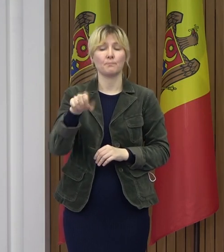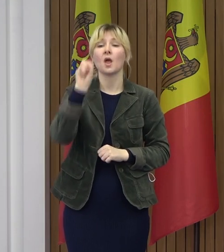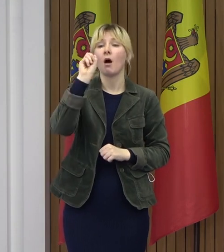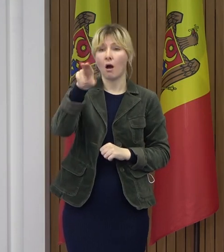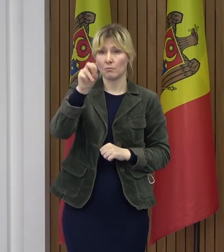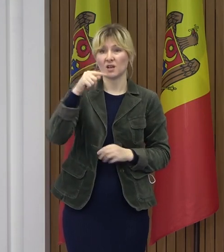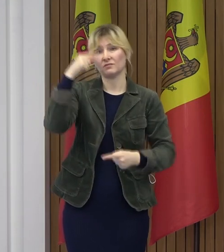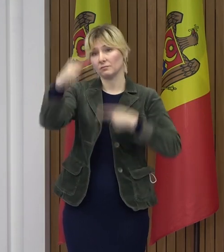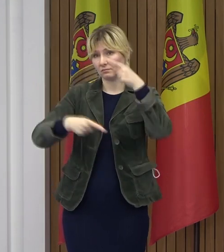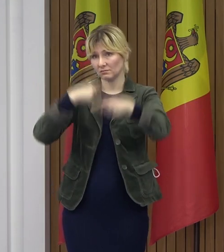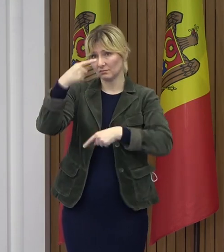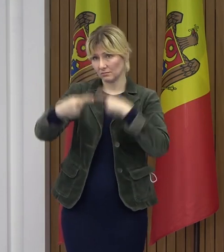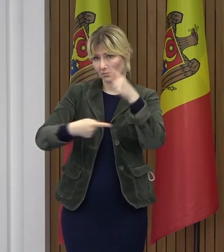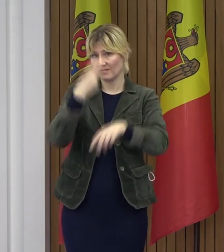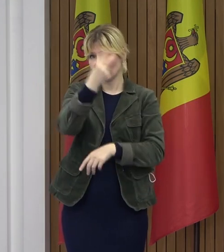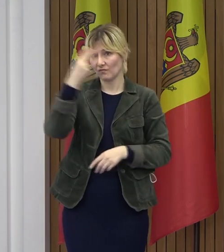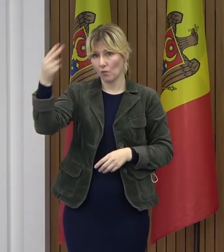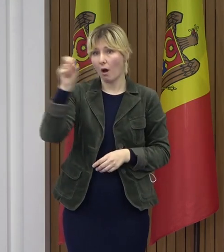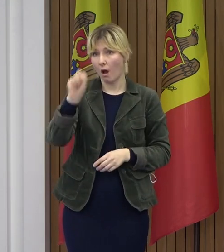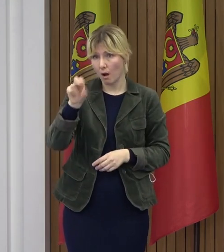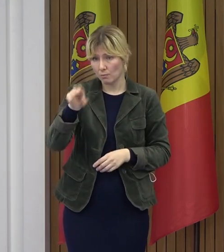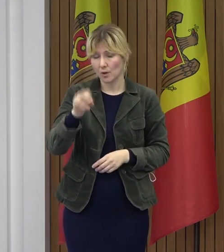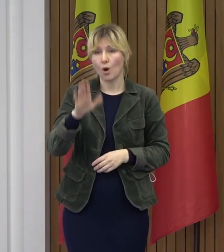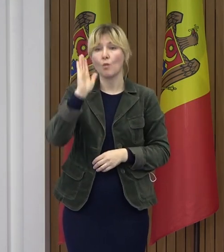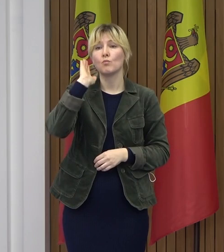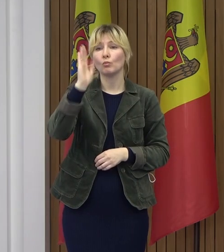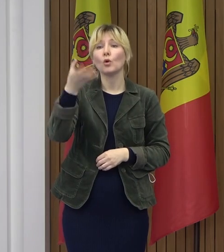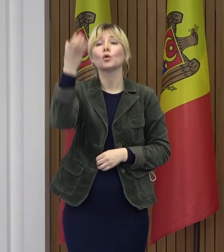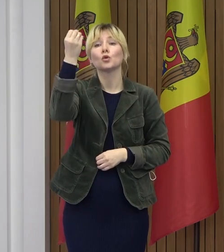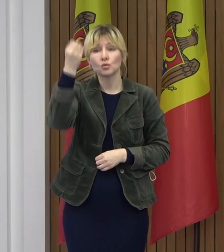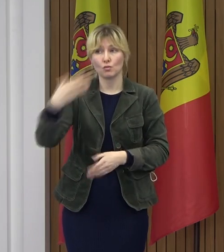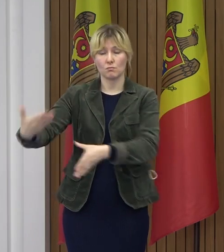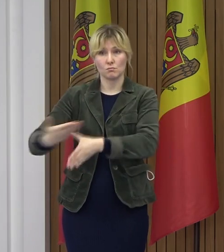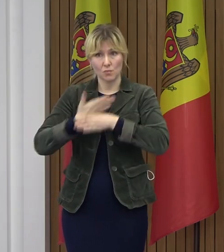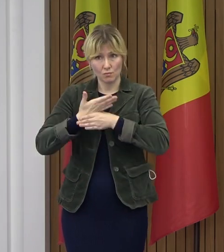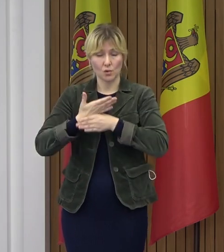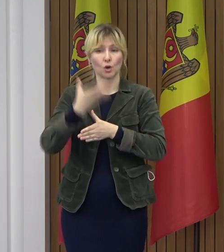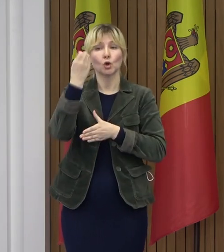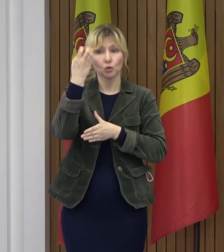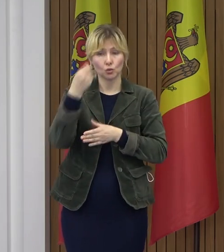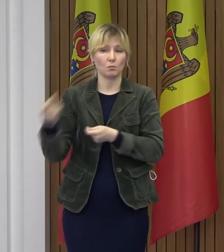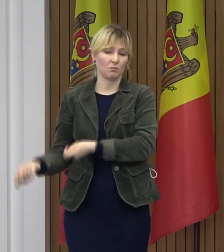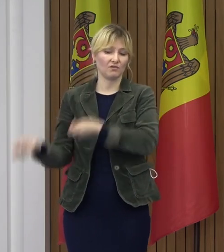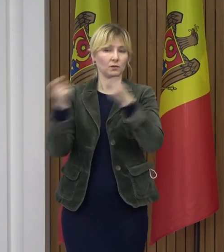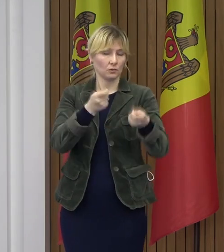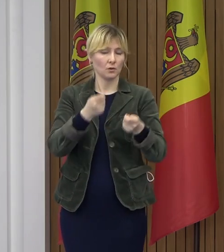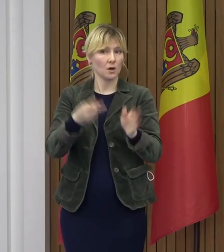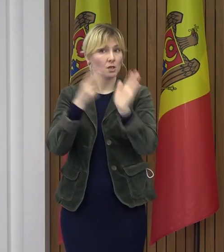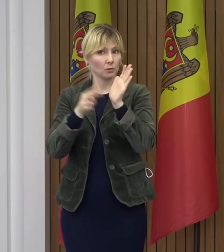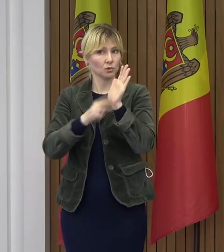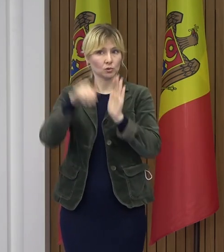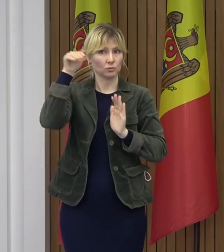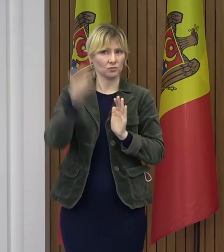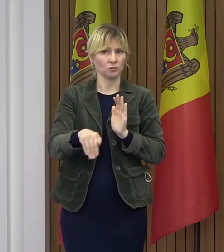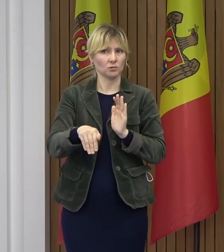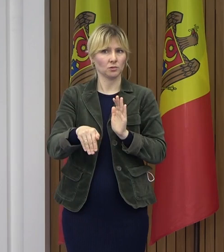exact peste o lună, 22 aprilie, să mai beneficiem de o partidă mare de 72.000